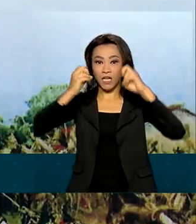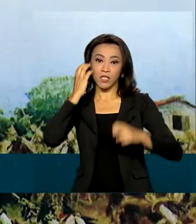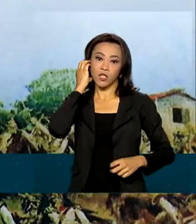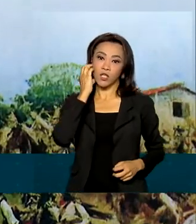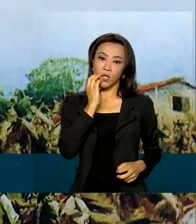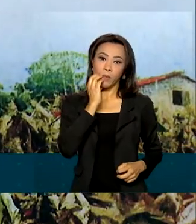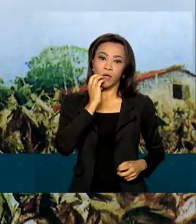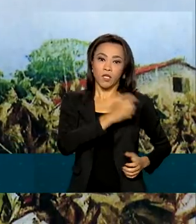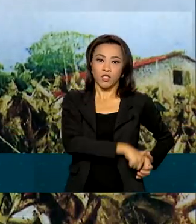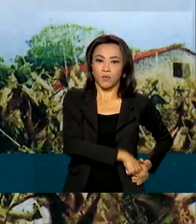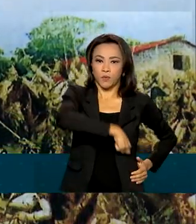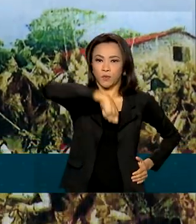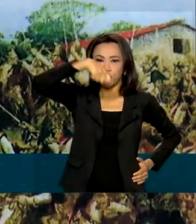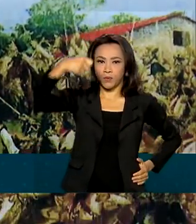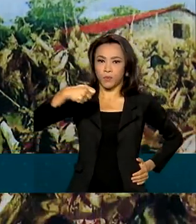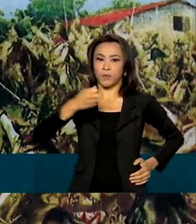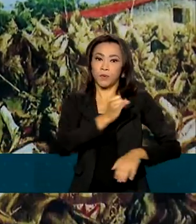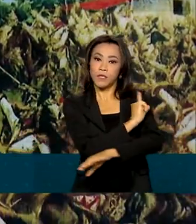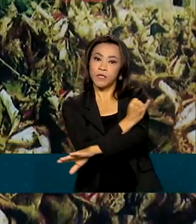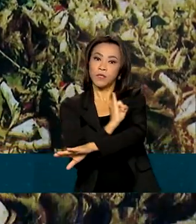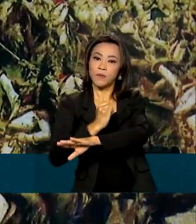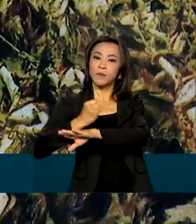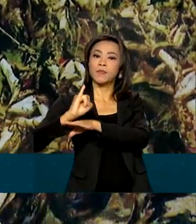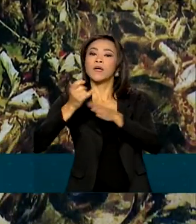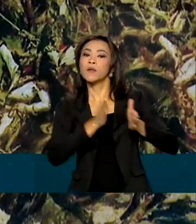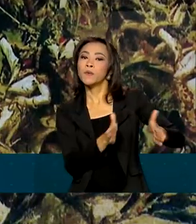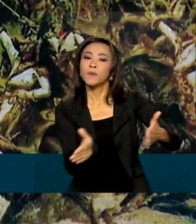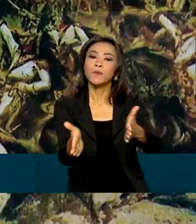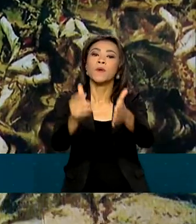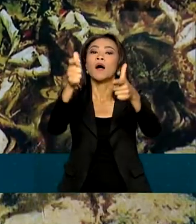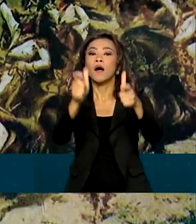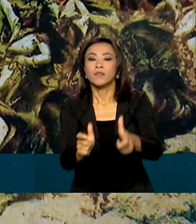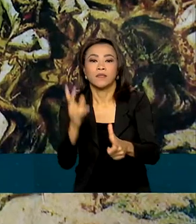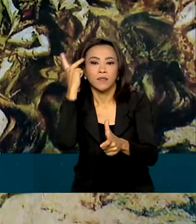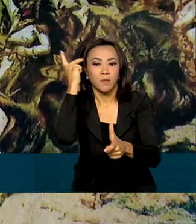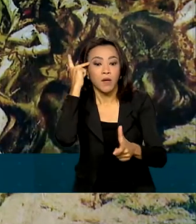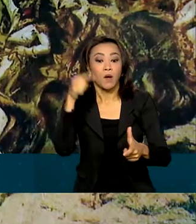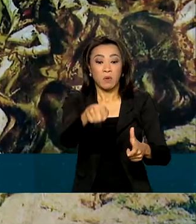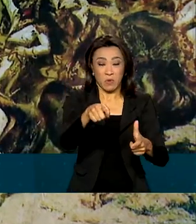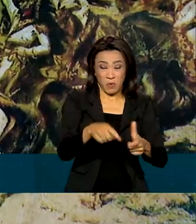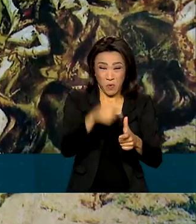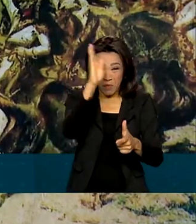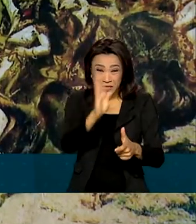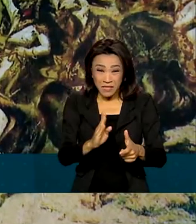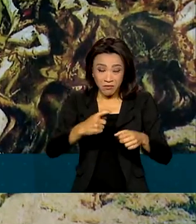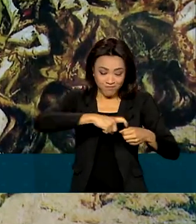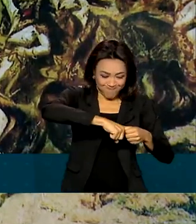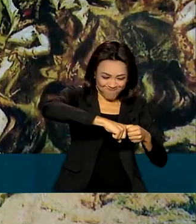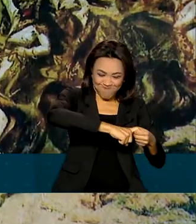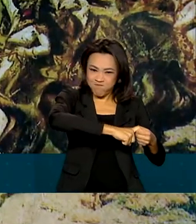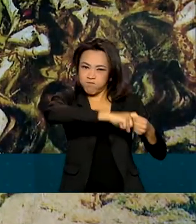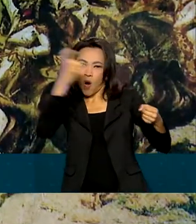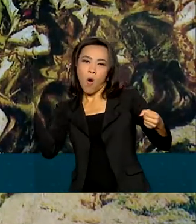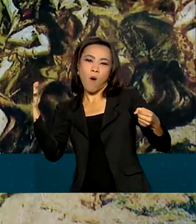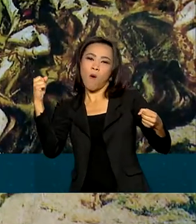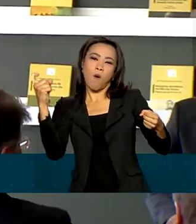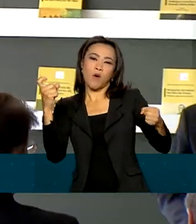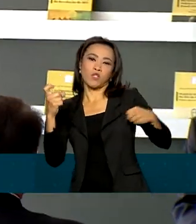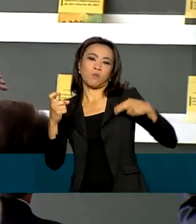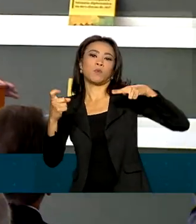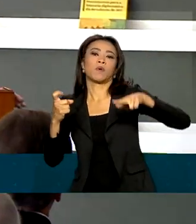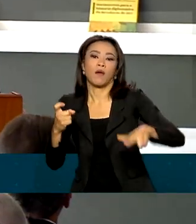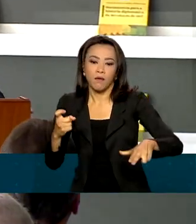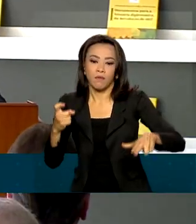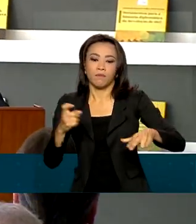margens do Ipiranga, no estado de São Paulo. Quando o Brasil se libertou do domínio da coroa portuguesa.